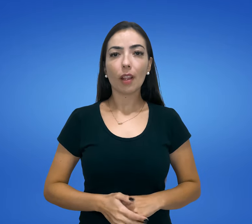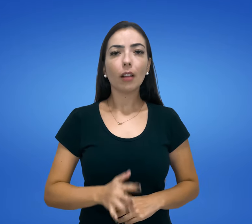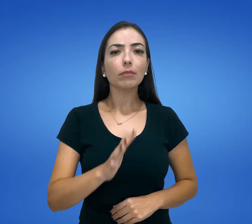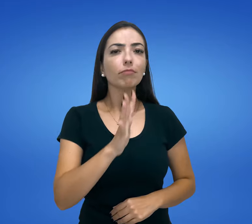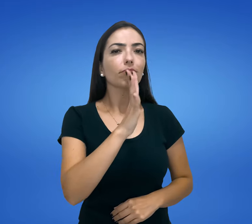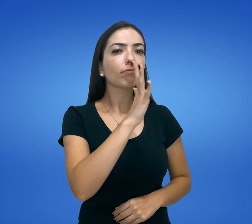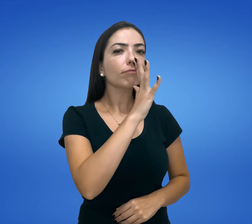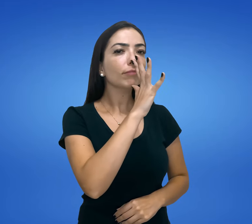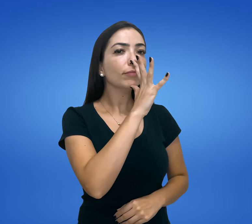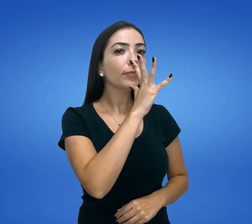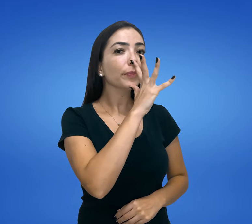Demorar